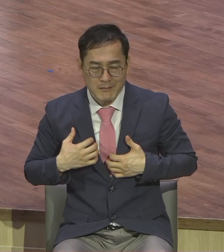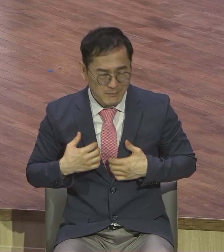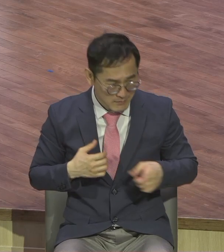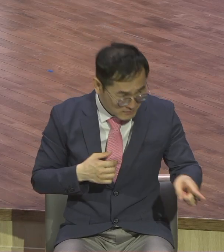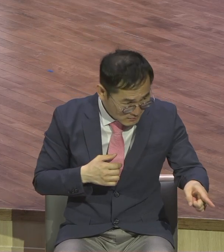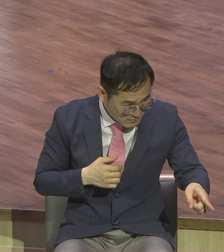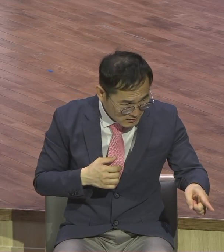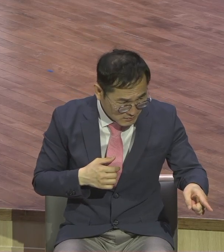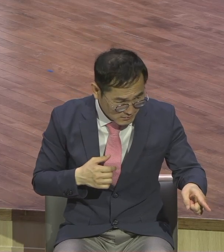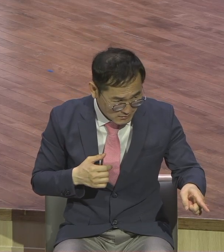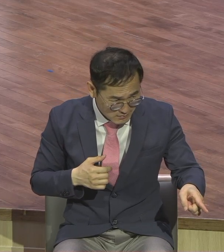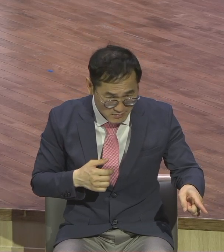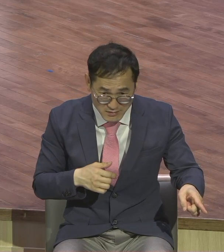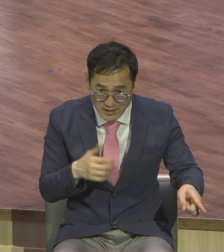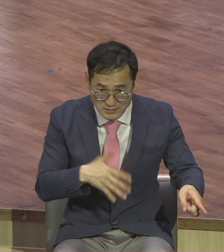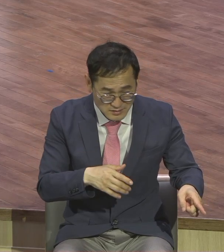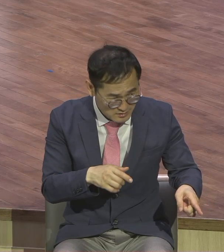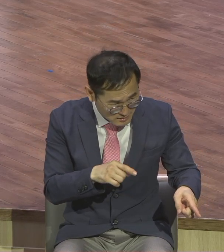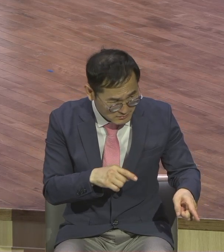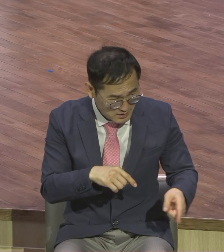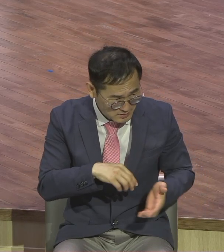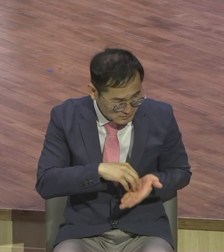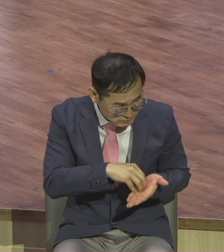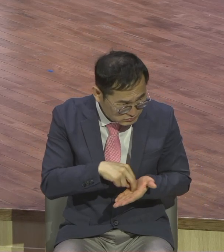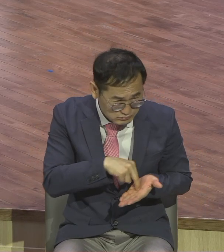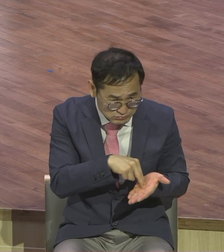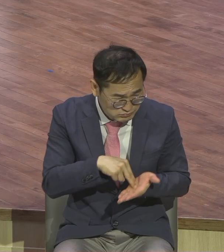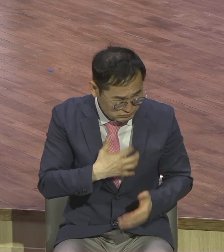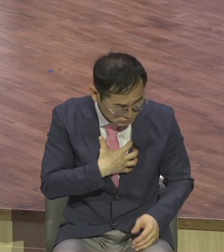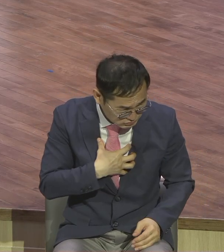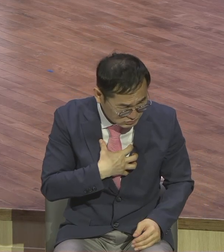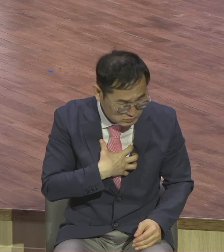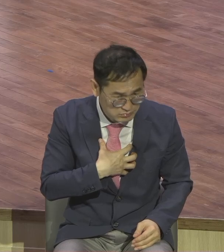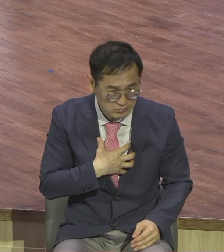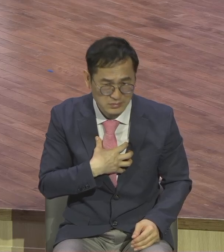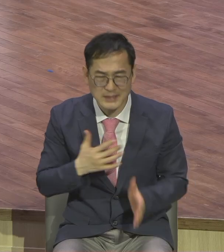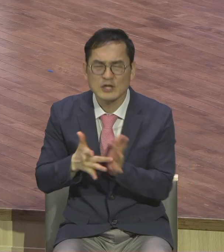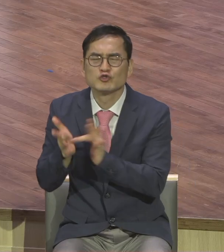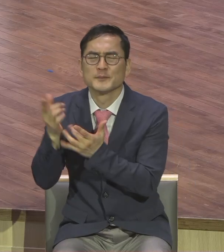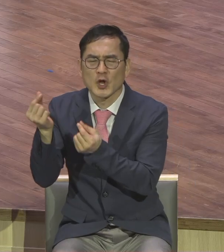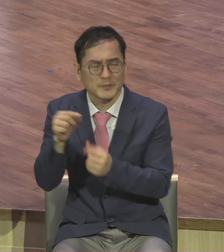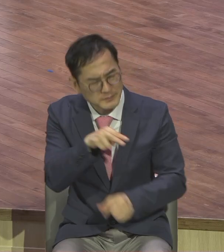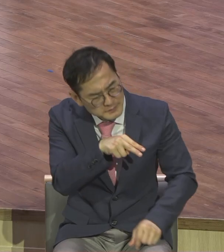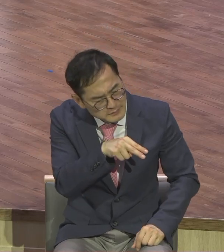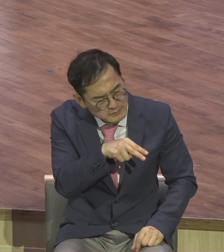예수님은 우셨다 그랬어요. 너무 불쌍해 뻔하니까